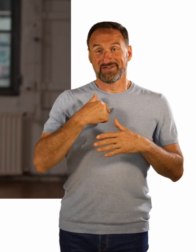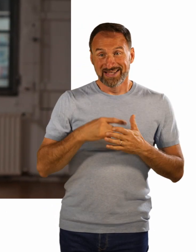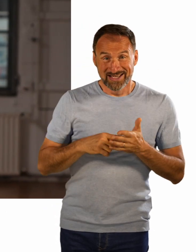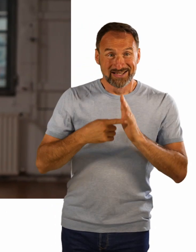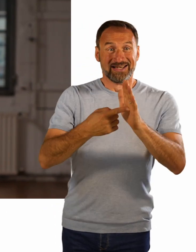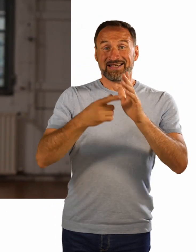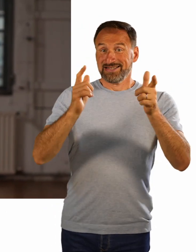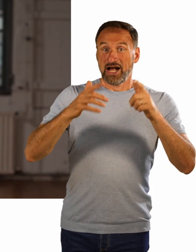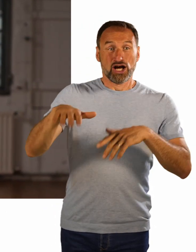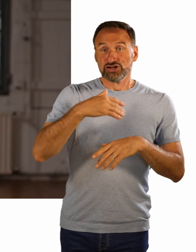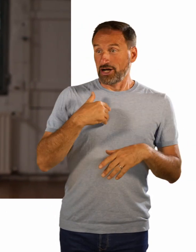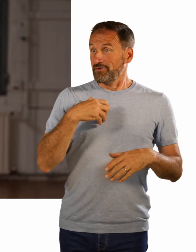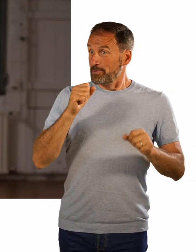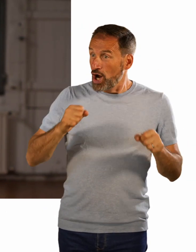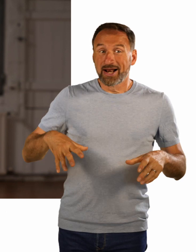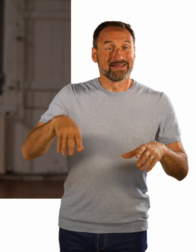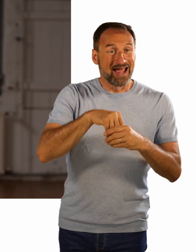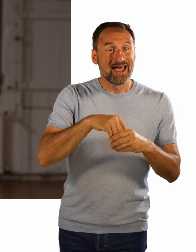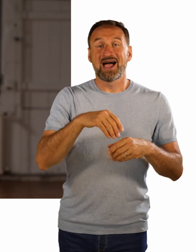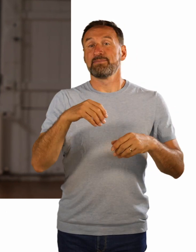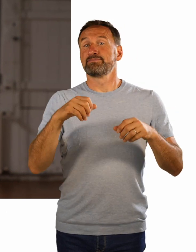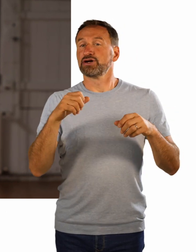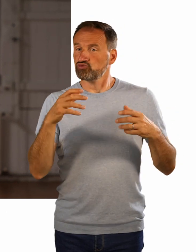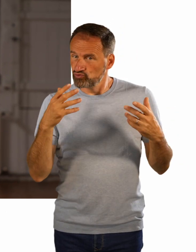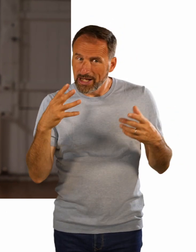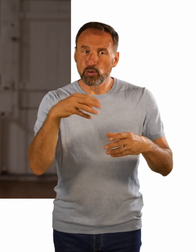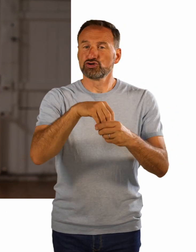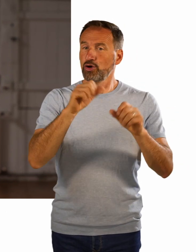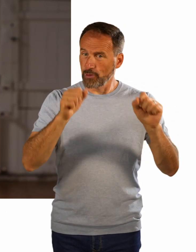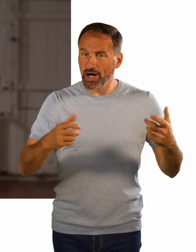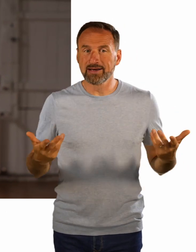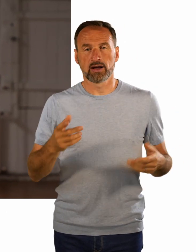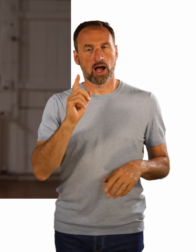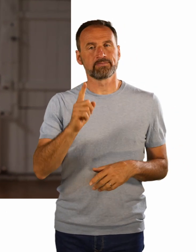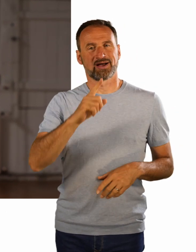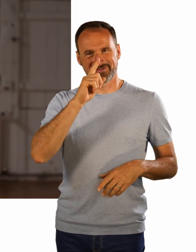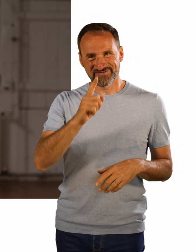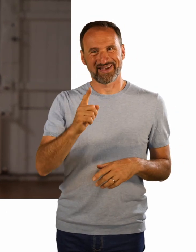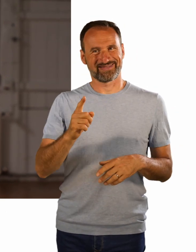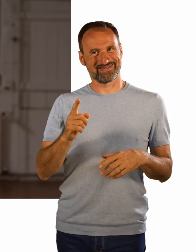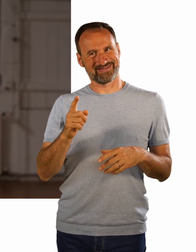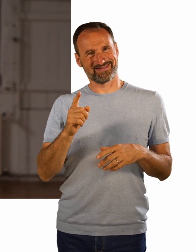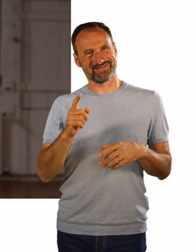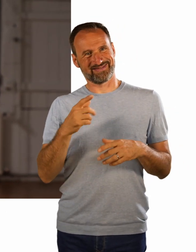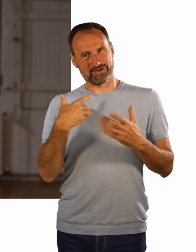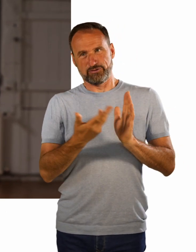trotzdem, wenn man dieselben Sachen tut, ist der behinderte Mensch immer derjenige, der etwas mehr Applaus bekommt. Wie das aussieht,